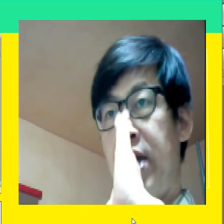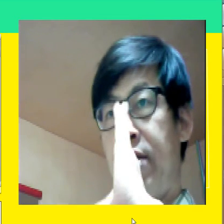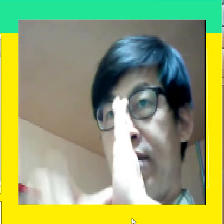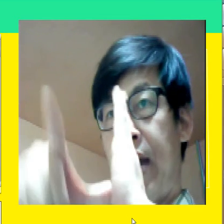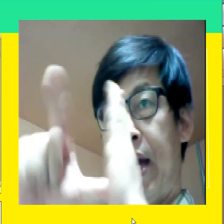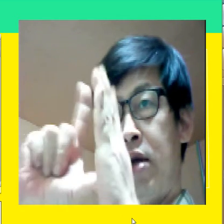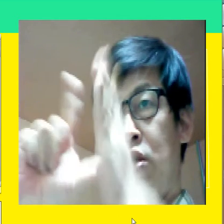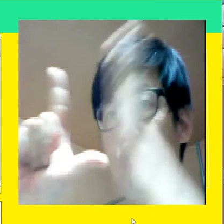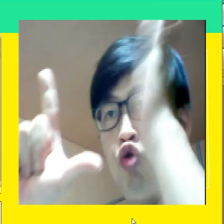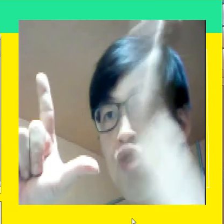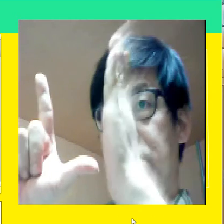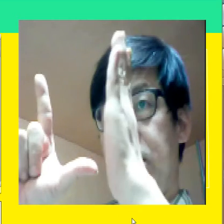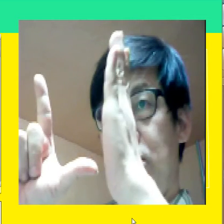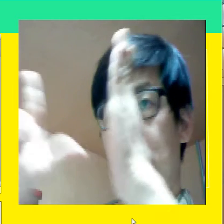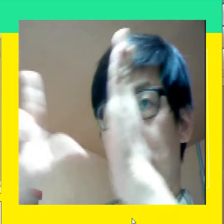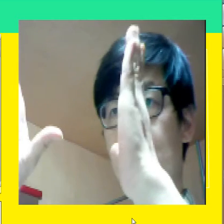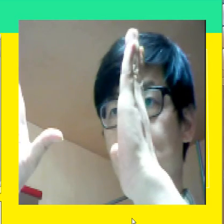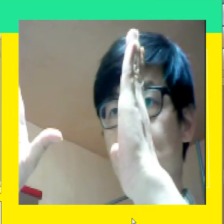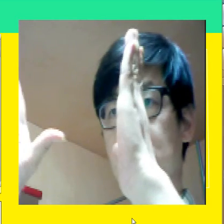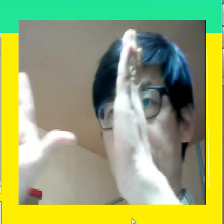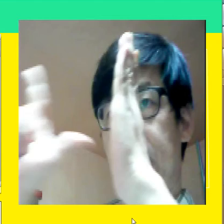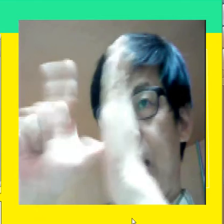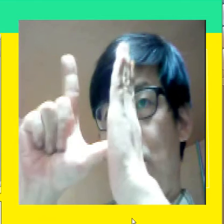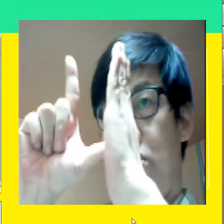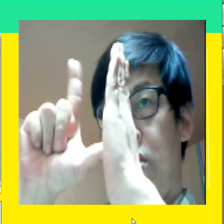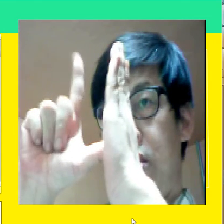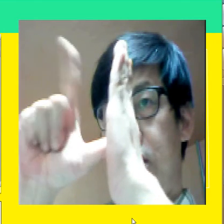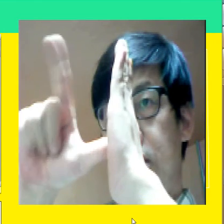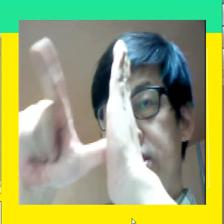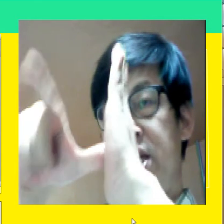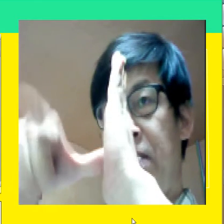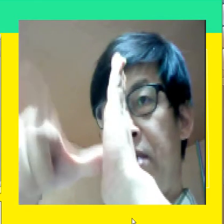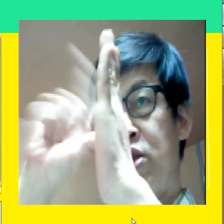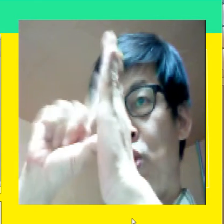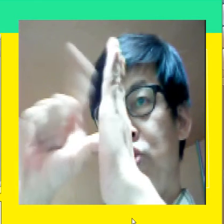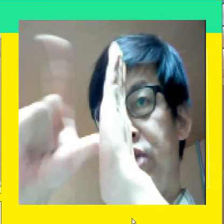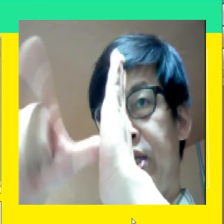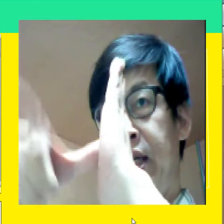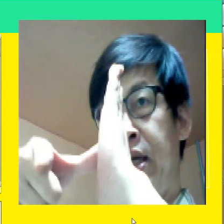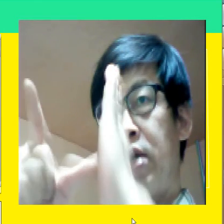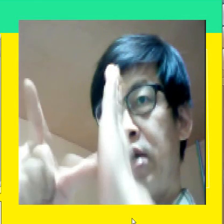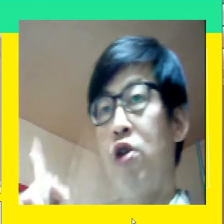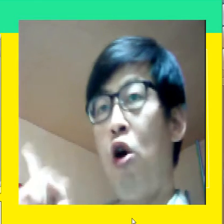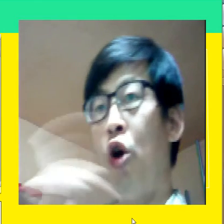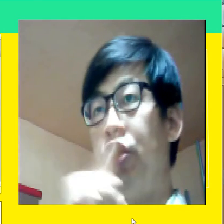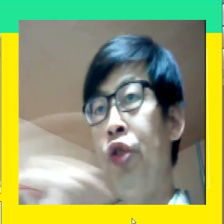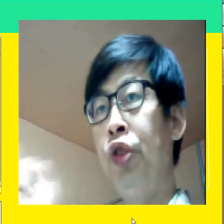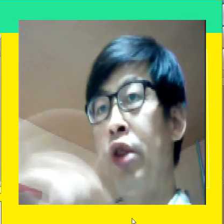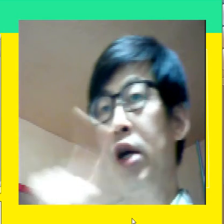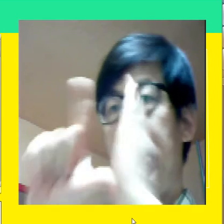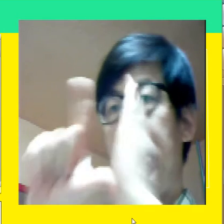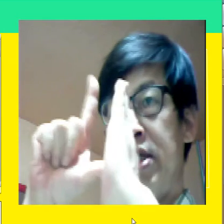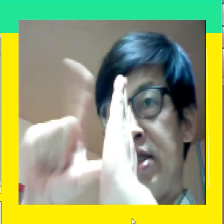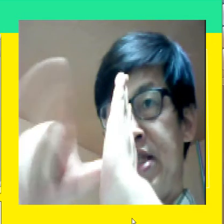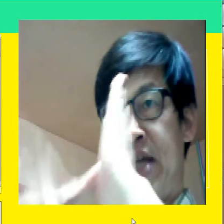이렇게 중심이고 중심에 대고 시계바늘이 돌듯이 언 제